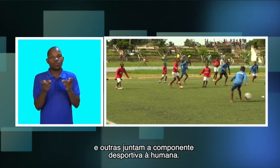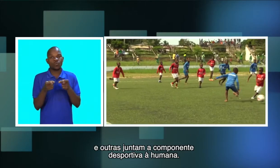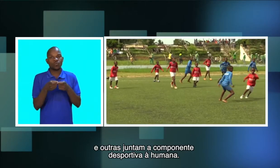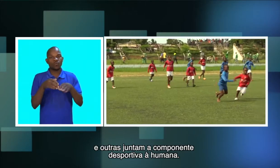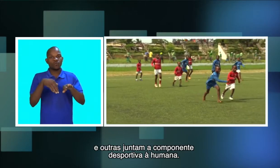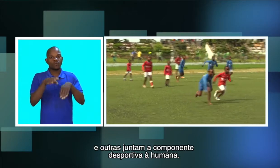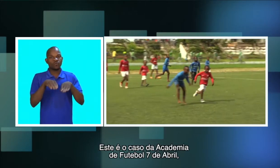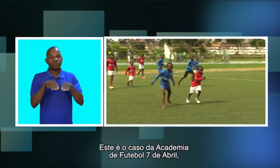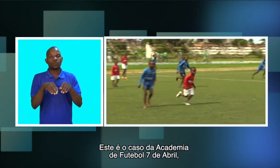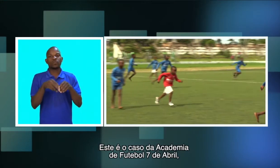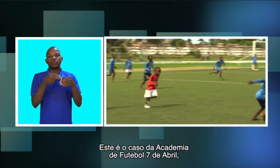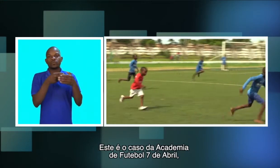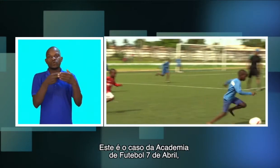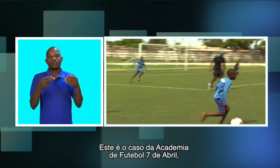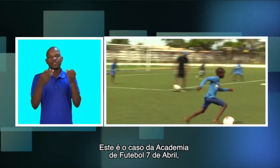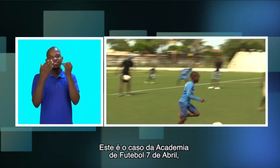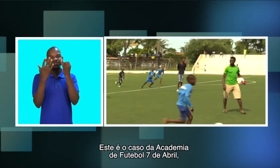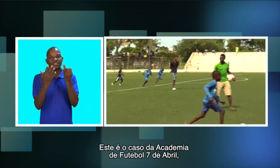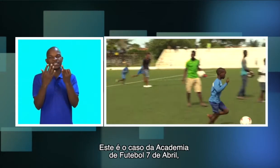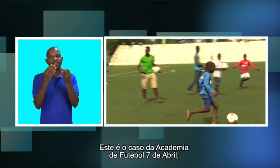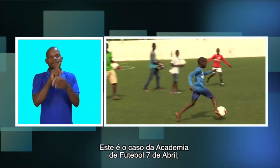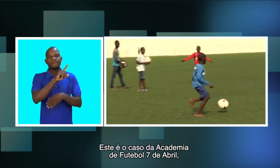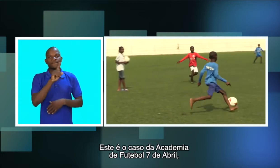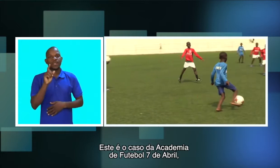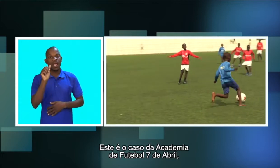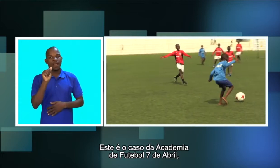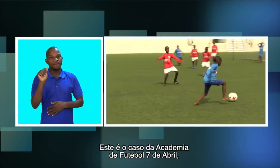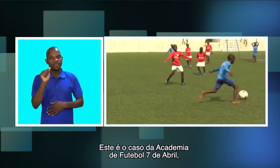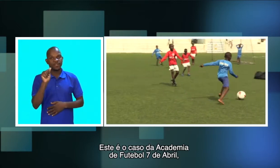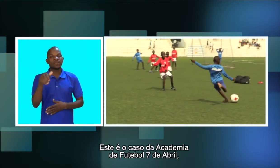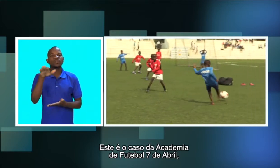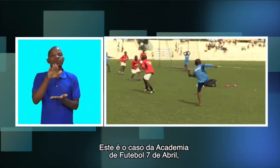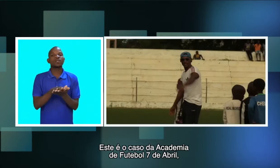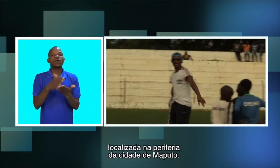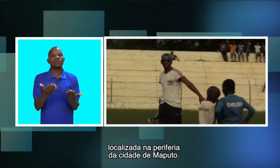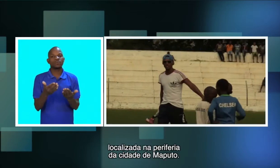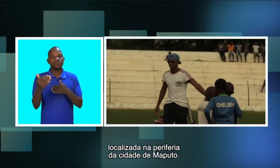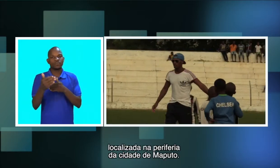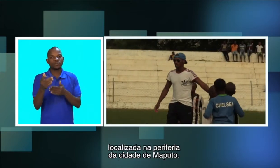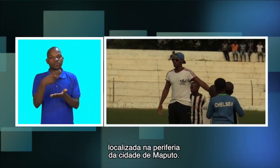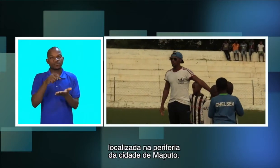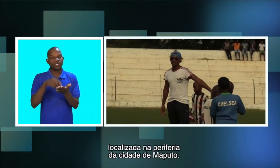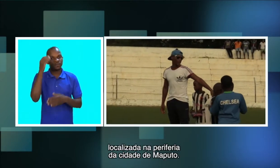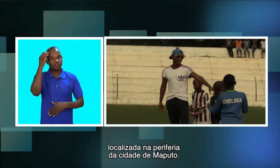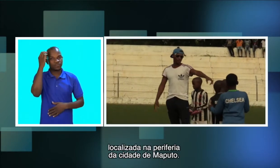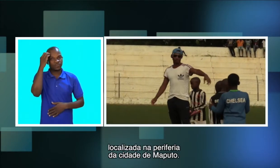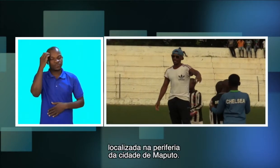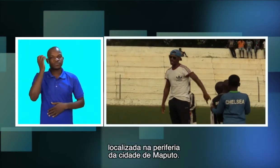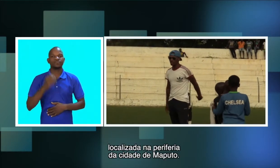humana. Este é o caso da Academia de Futebol 7 de Abril, localizada na periferia da